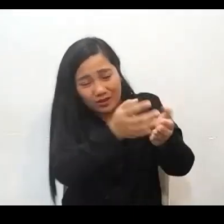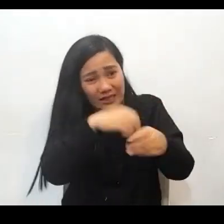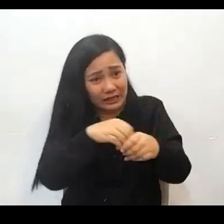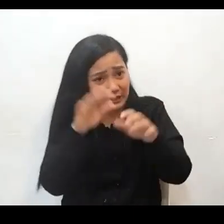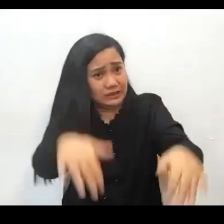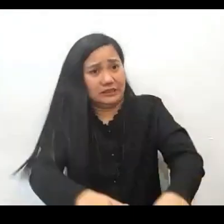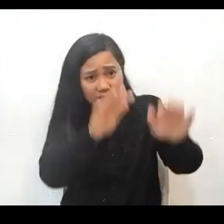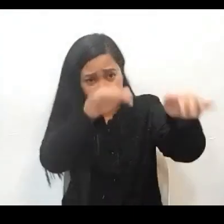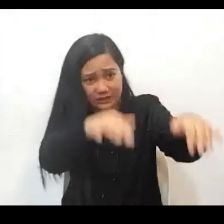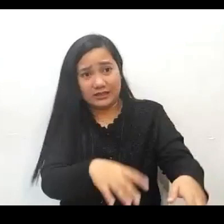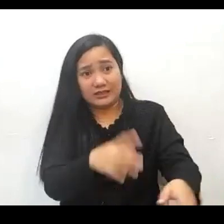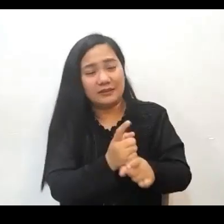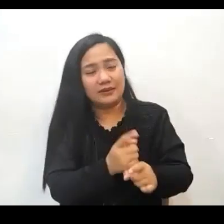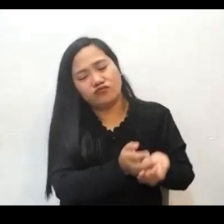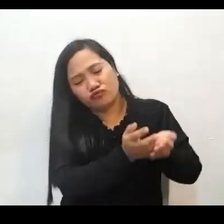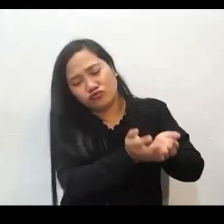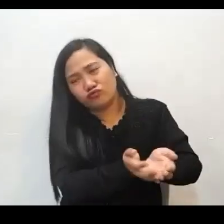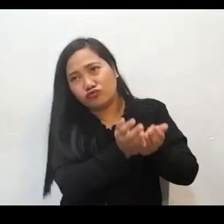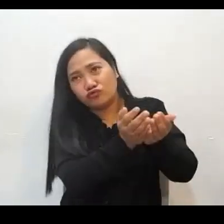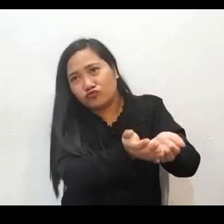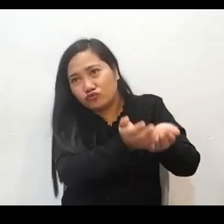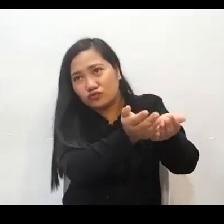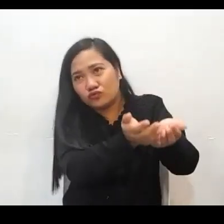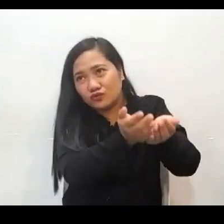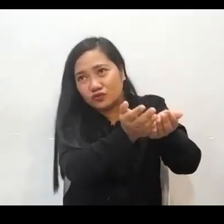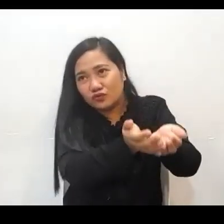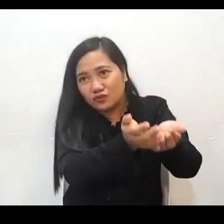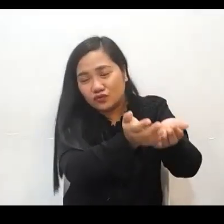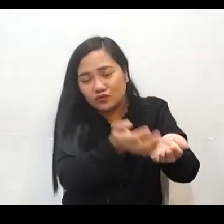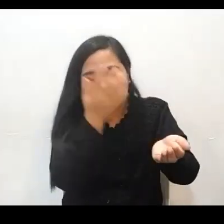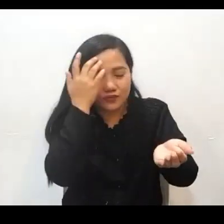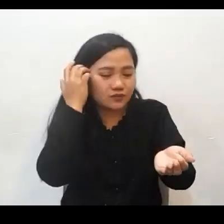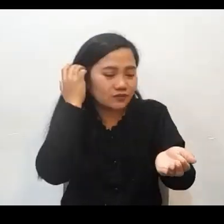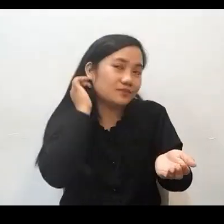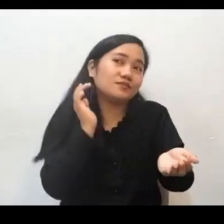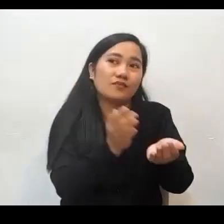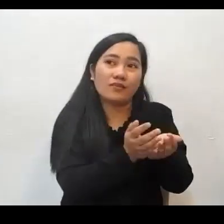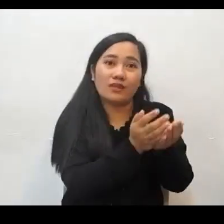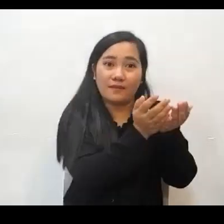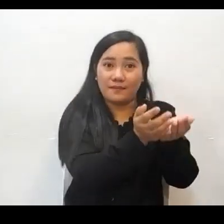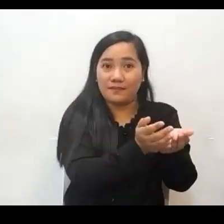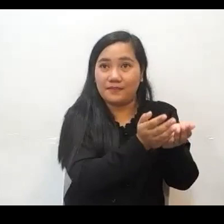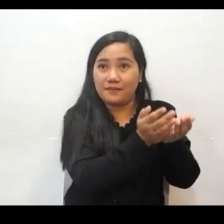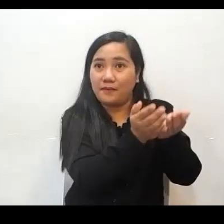kaya yung pong barko o daong ay nasa dagat. Nasa ibabaw ng dagat.